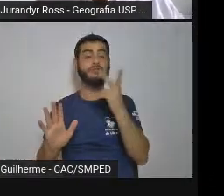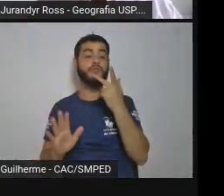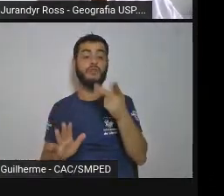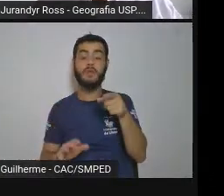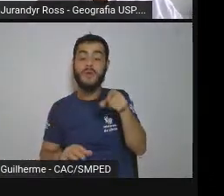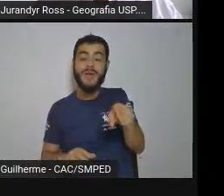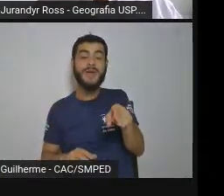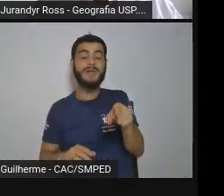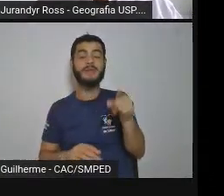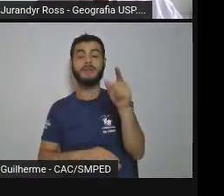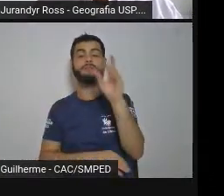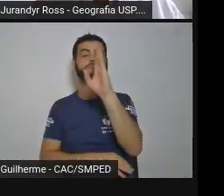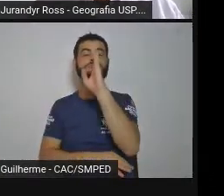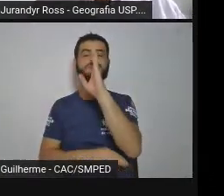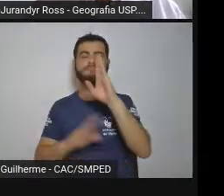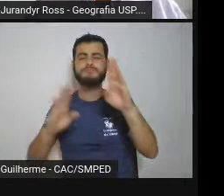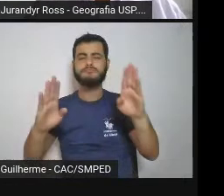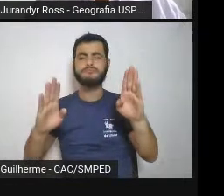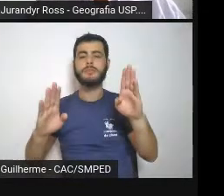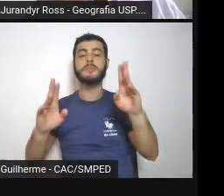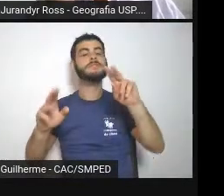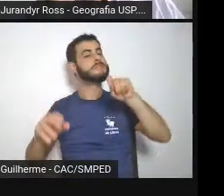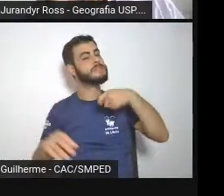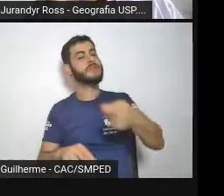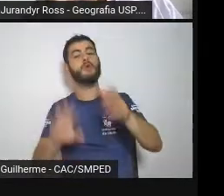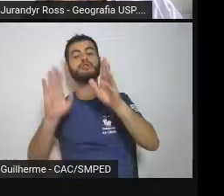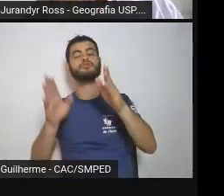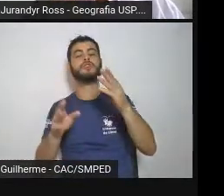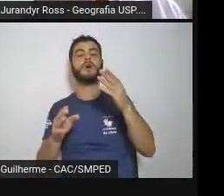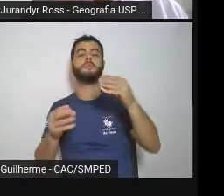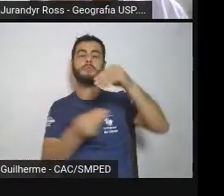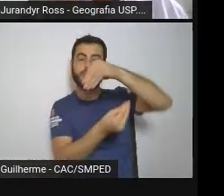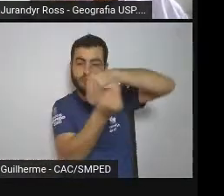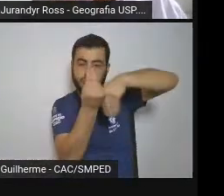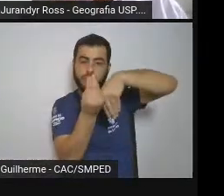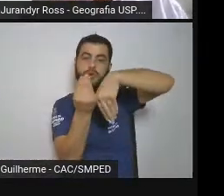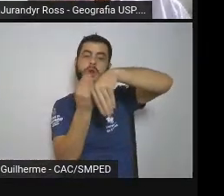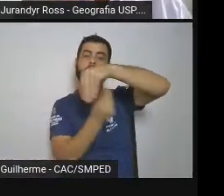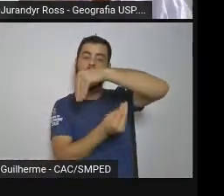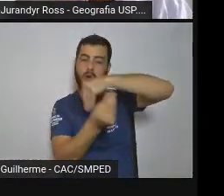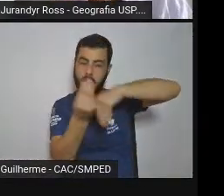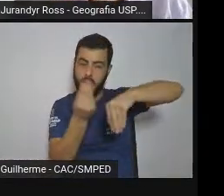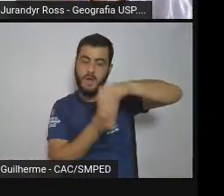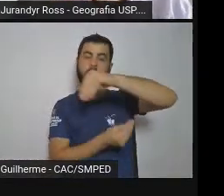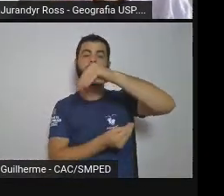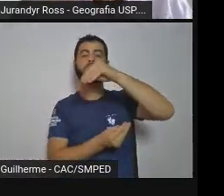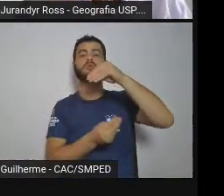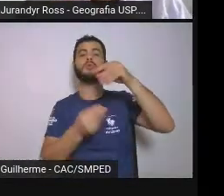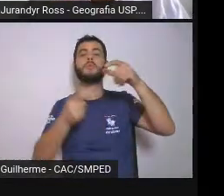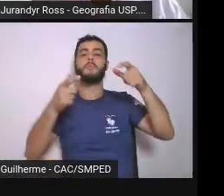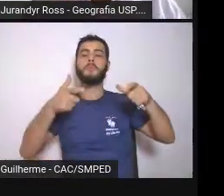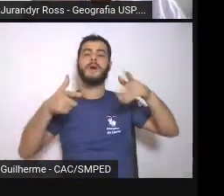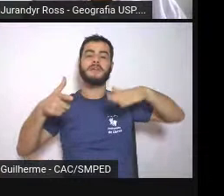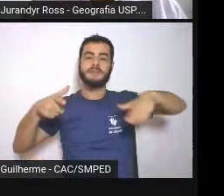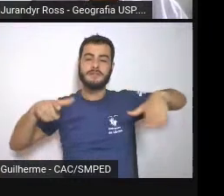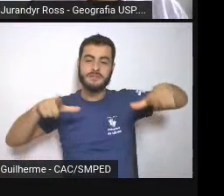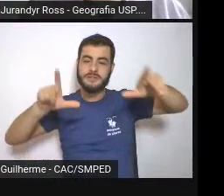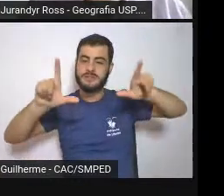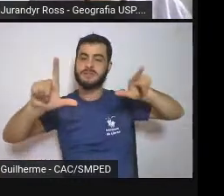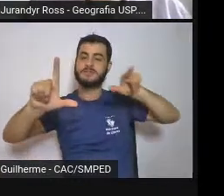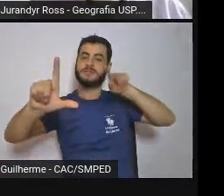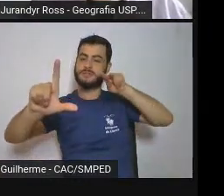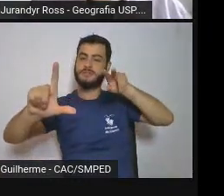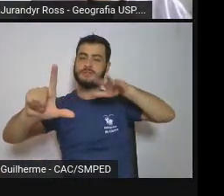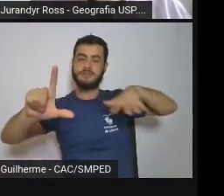paisagem cultural, ou seja, numa paisagem que a atividade humana, a inserção humana, foi